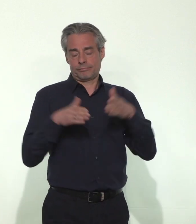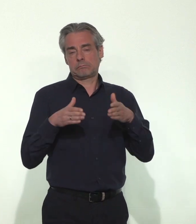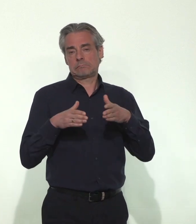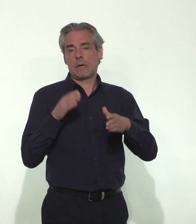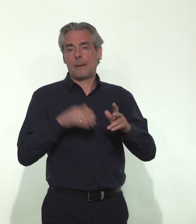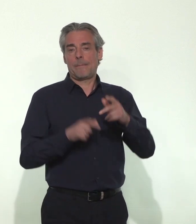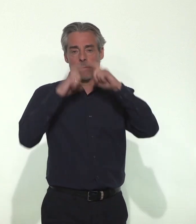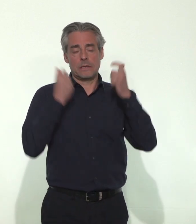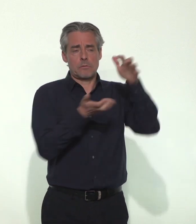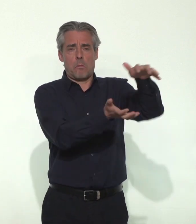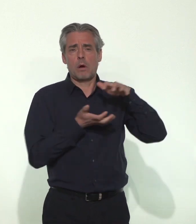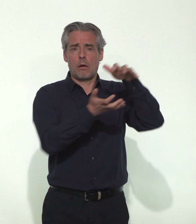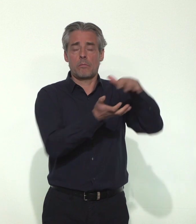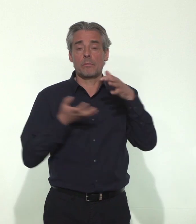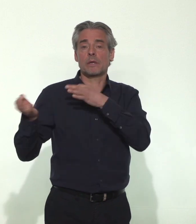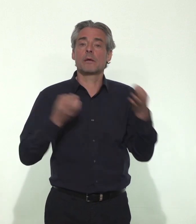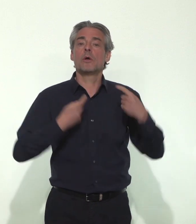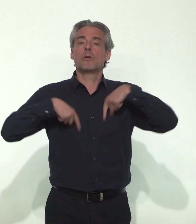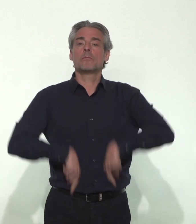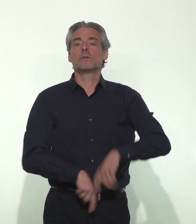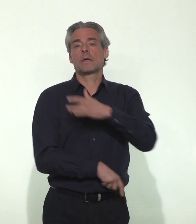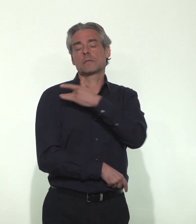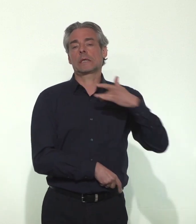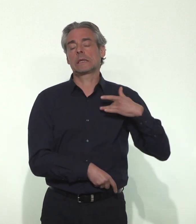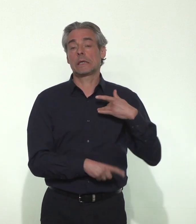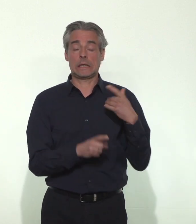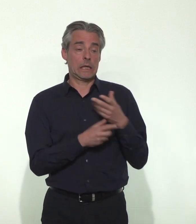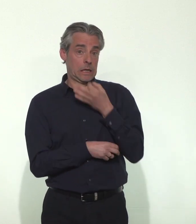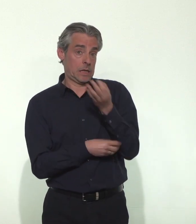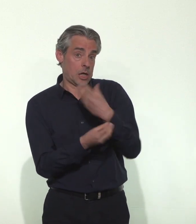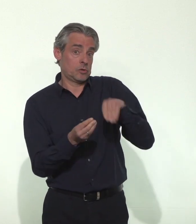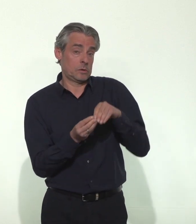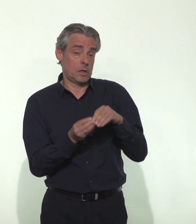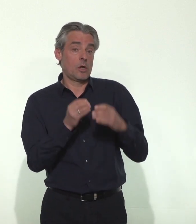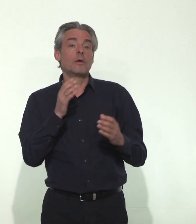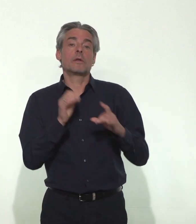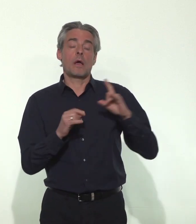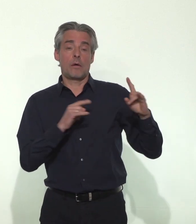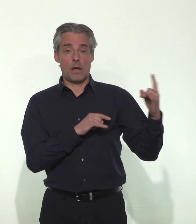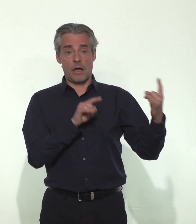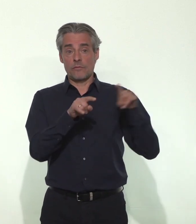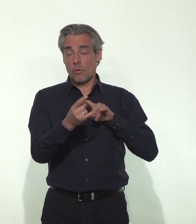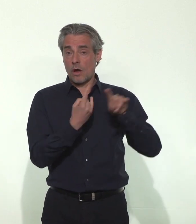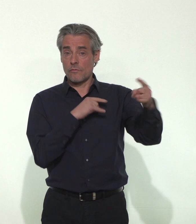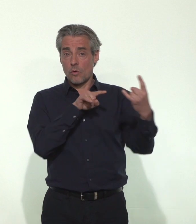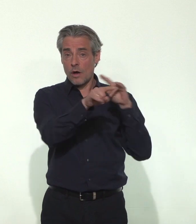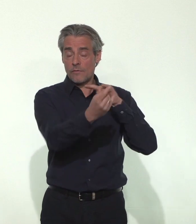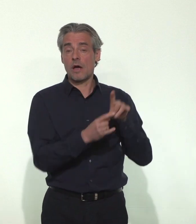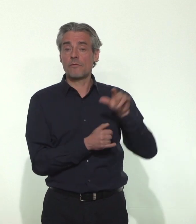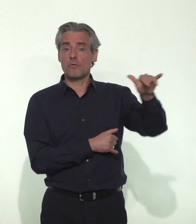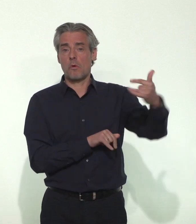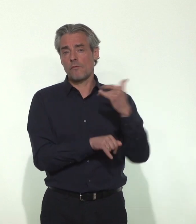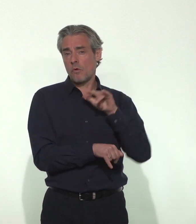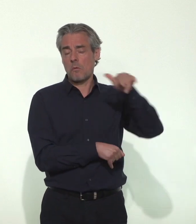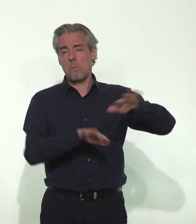Le ministre des Solidarités et de la Santé a précisé que dans le cadre de ce pont aérien, la France attend la